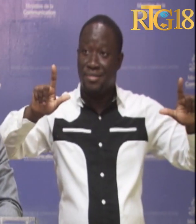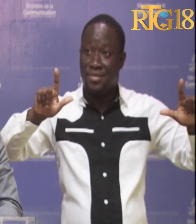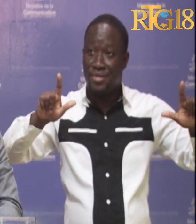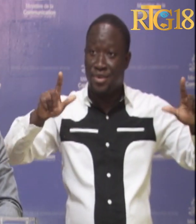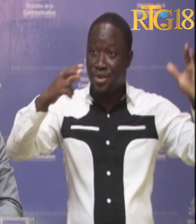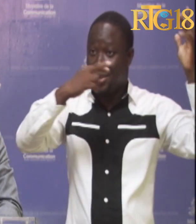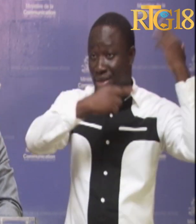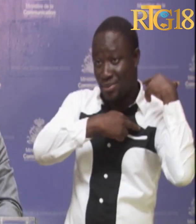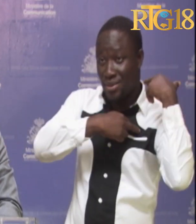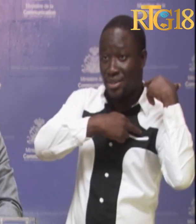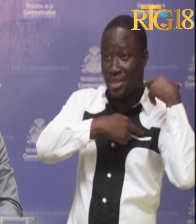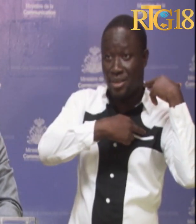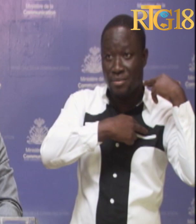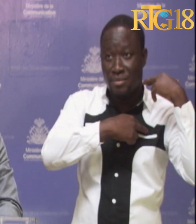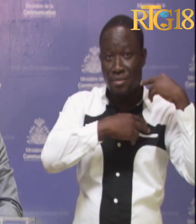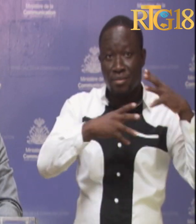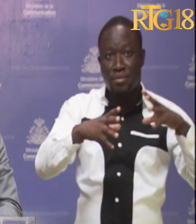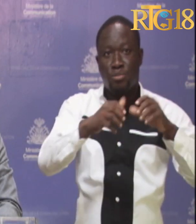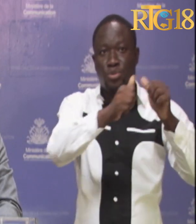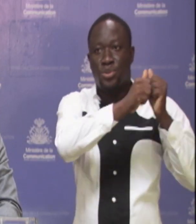engagée, pluraliste et responsable. Alors, merci.